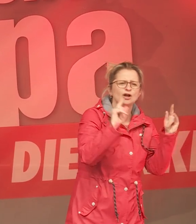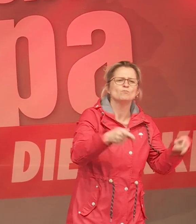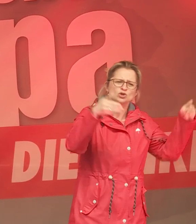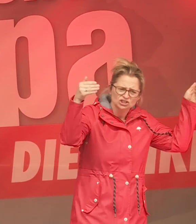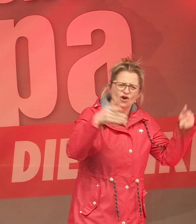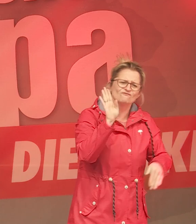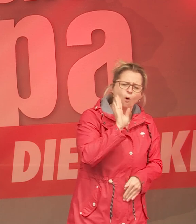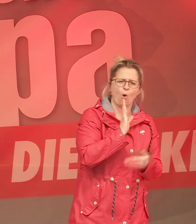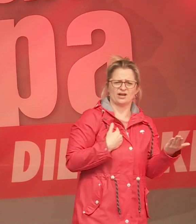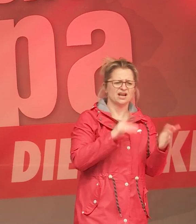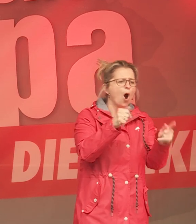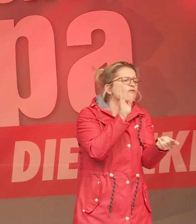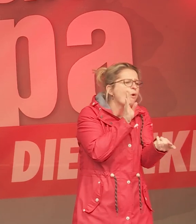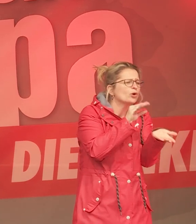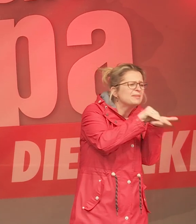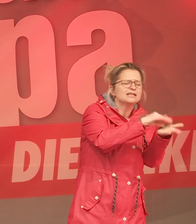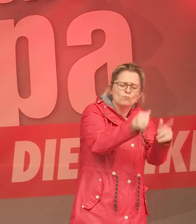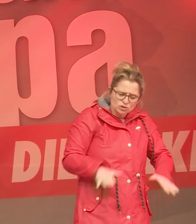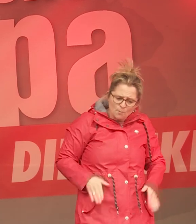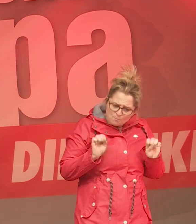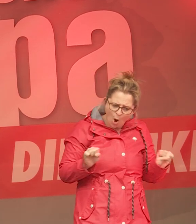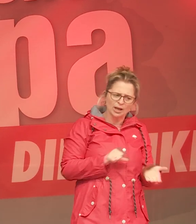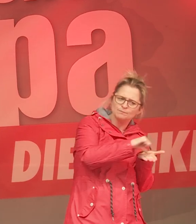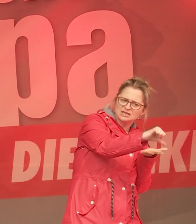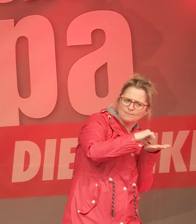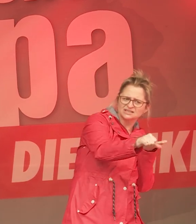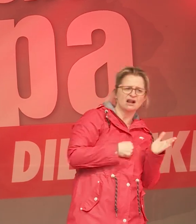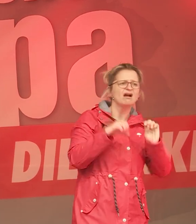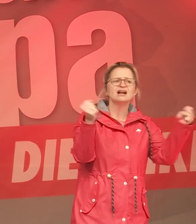bezahlbar sein. Und mit Wohnungen darf nichts spekuliert werden.